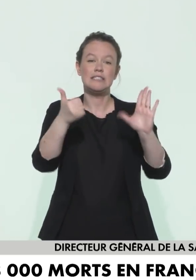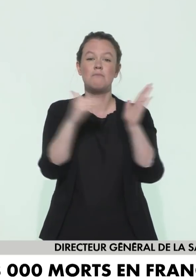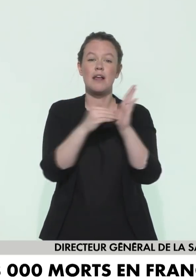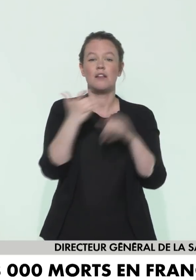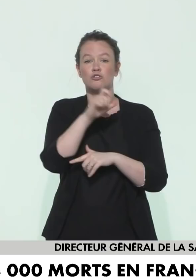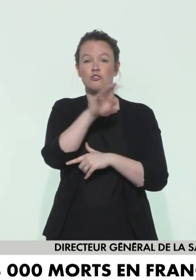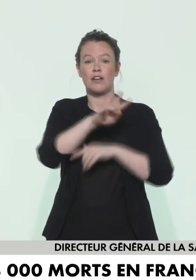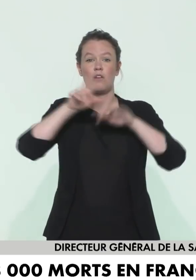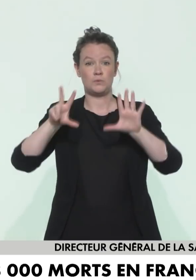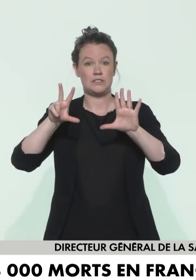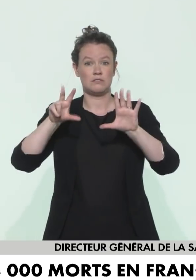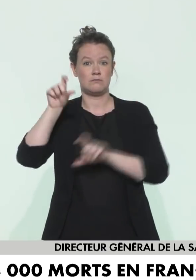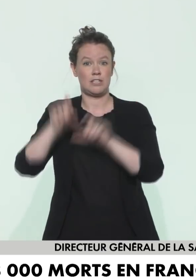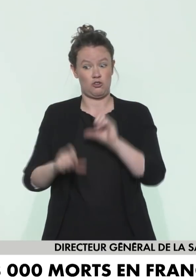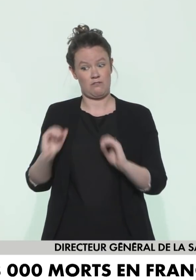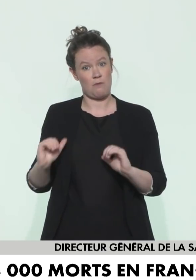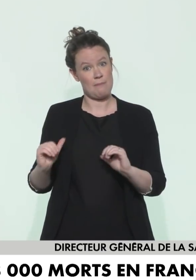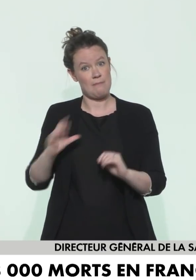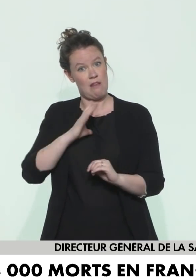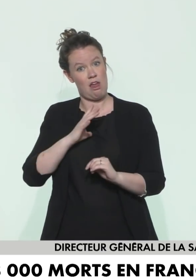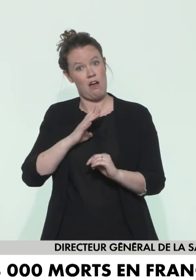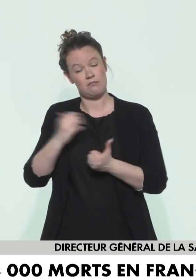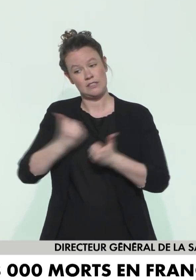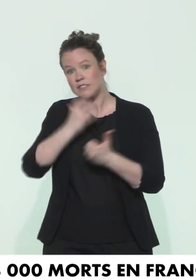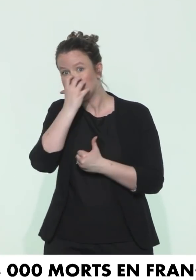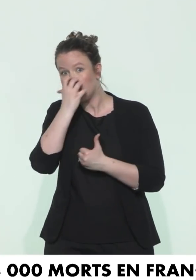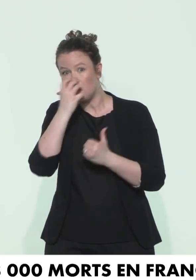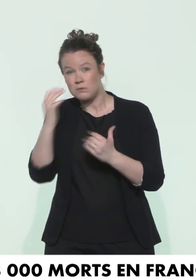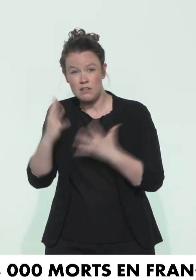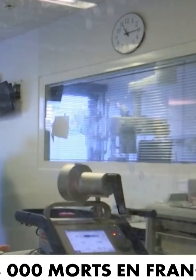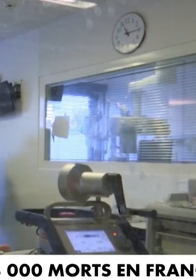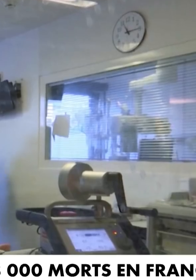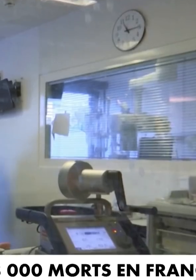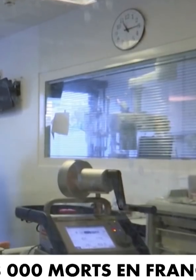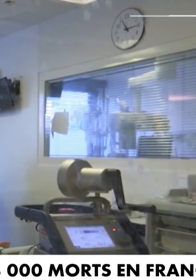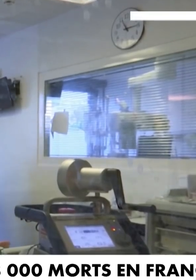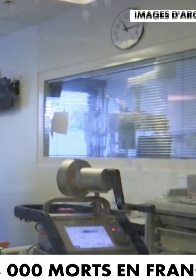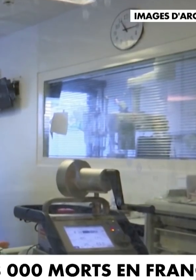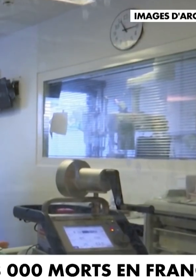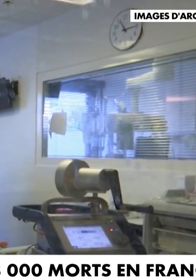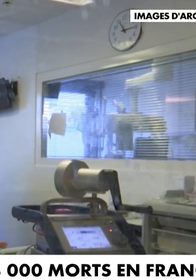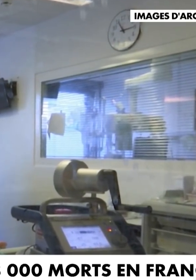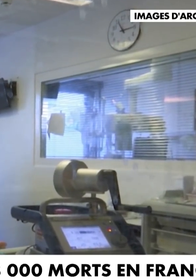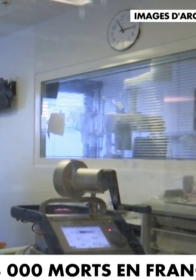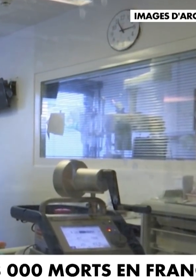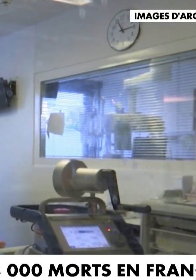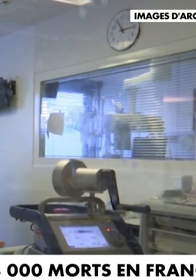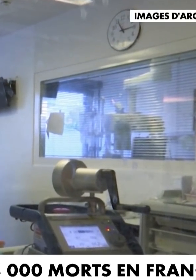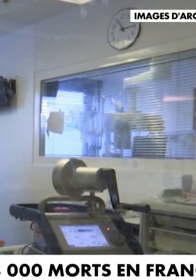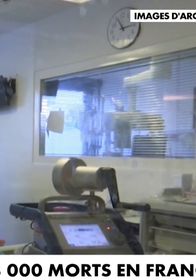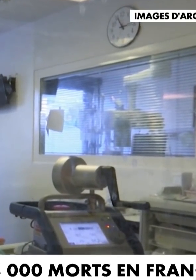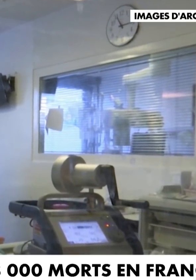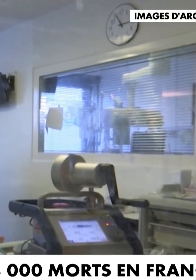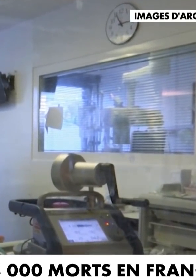plus que la capacité maximale initiale de la réanimation en France. Selon le ministre de la Santé, le pays dispose de